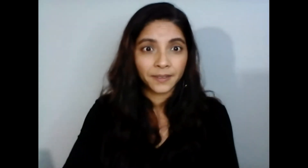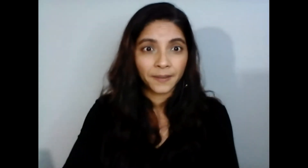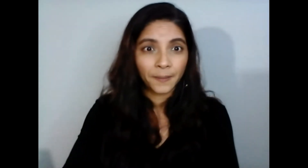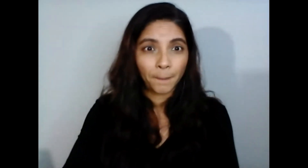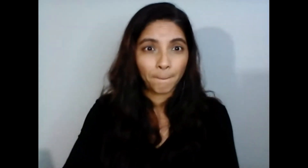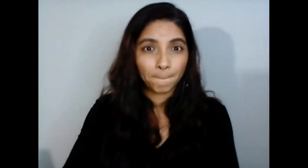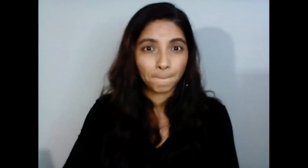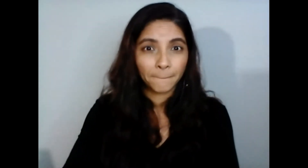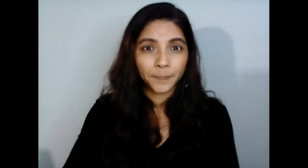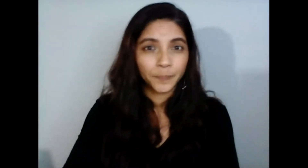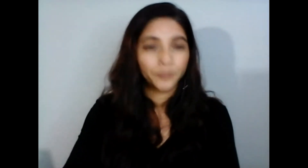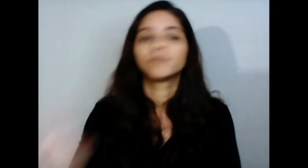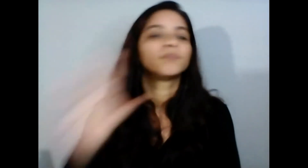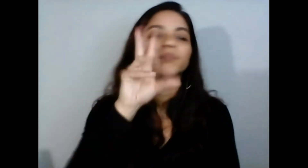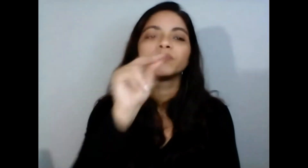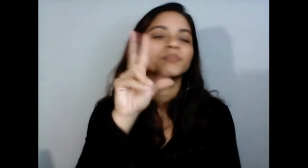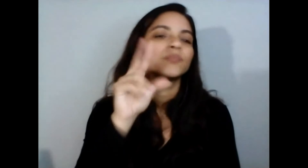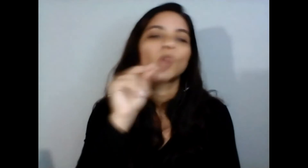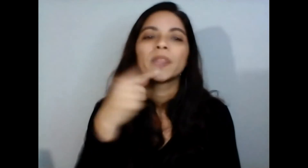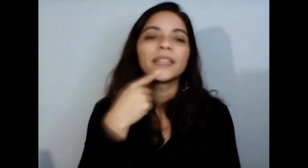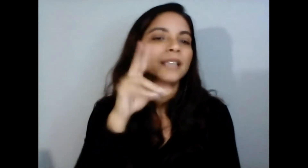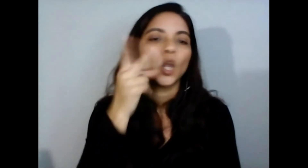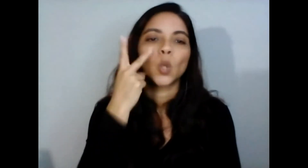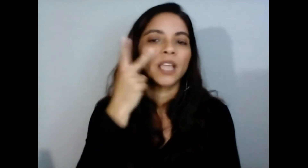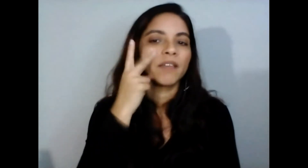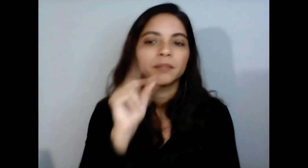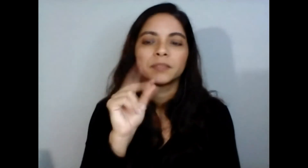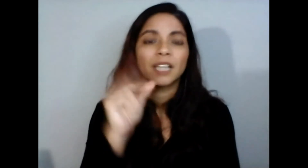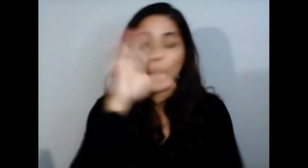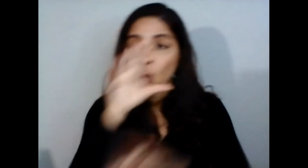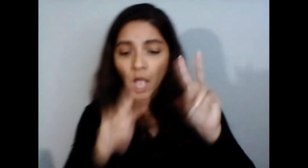al parecer no dicen que no dicen que no